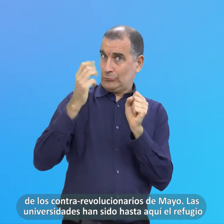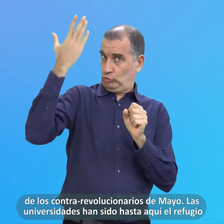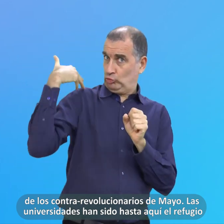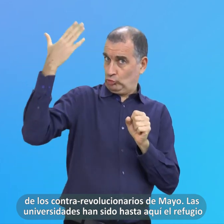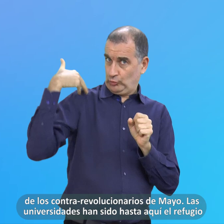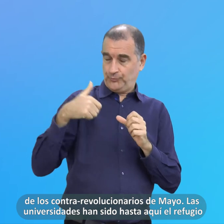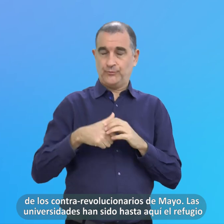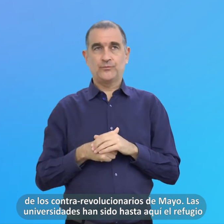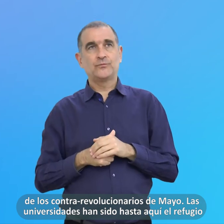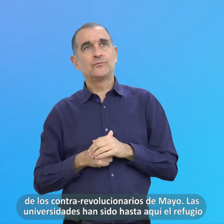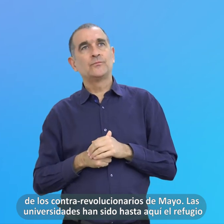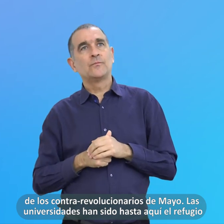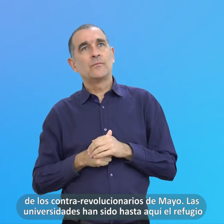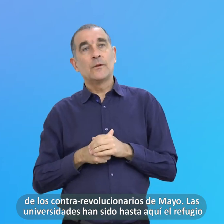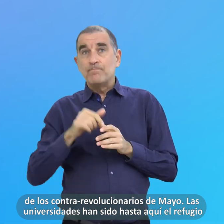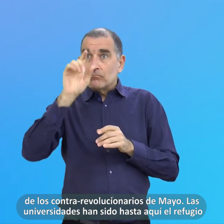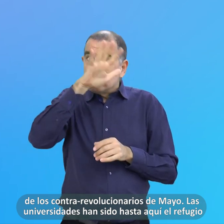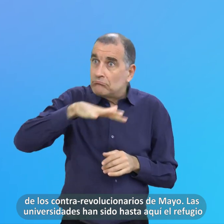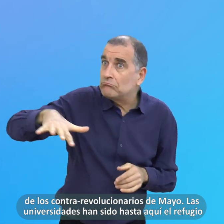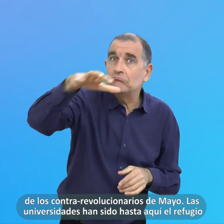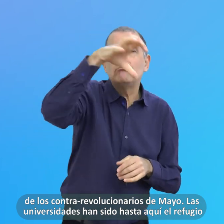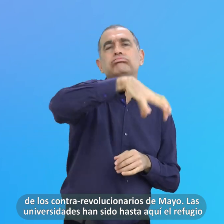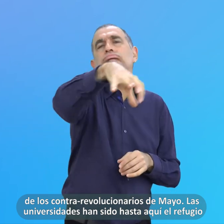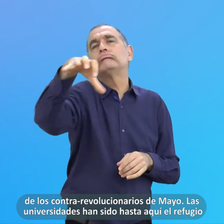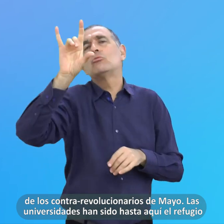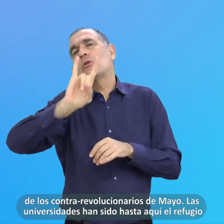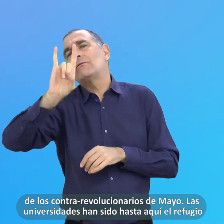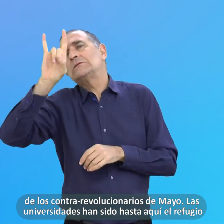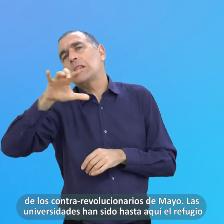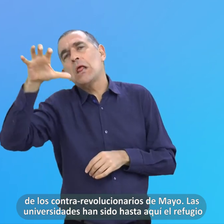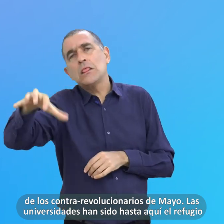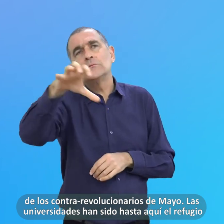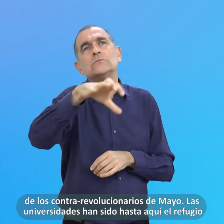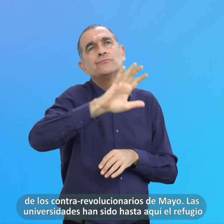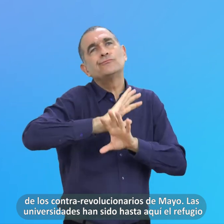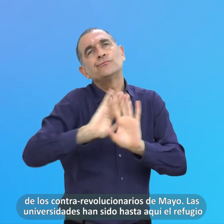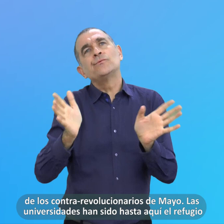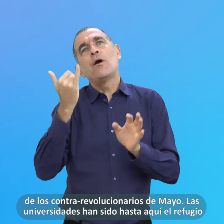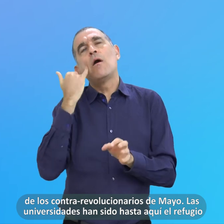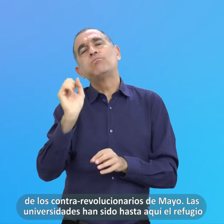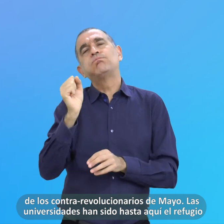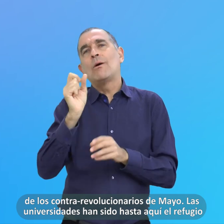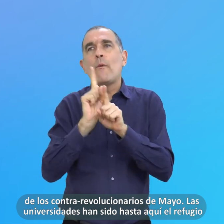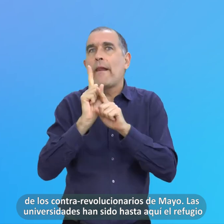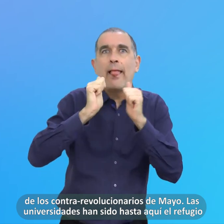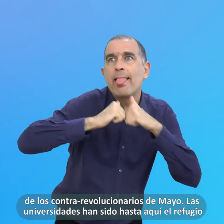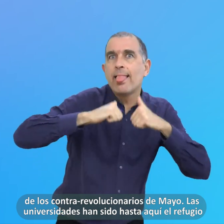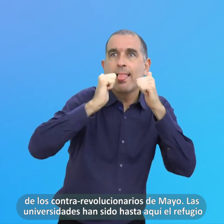Las universidades han sido hasta aquí el refugio secular